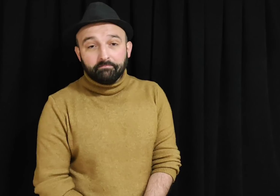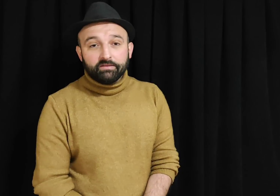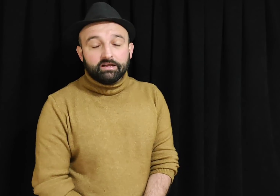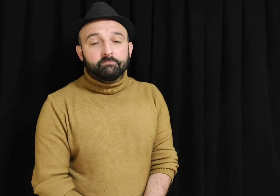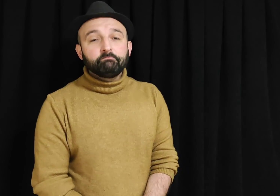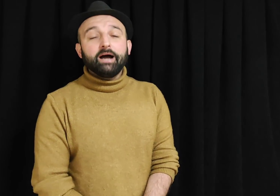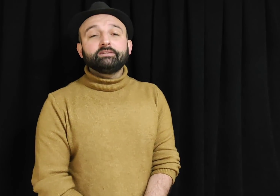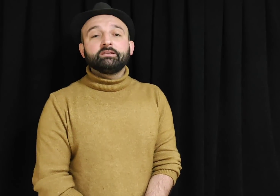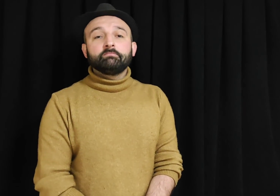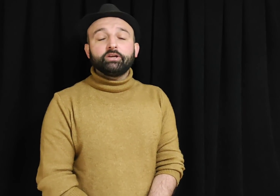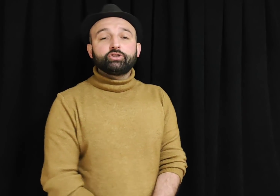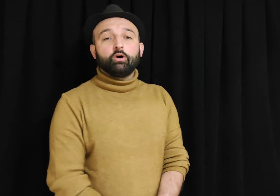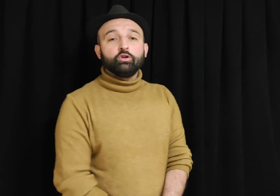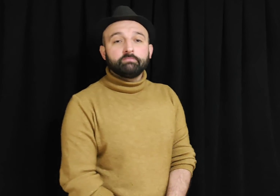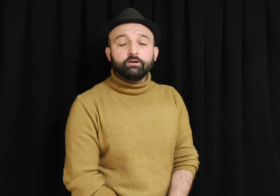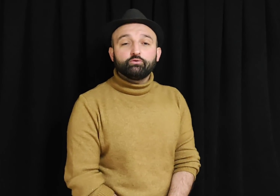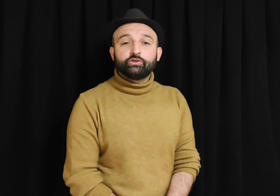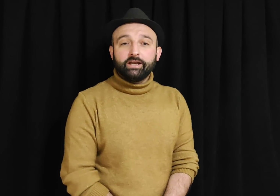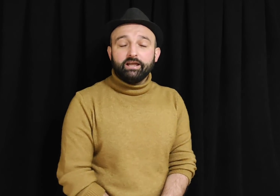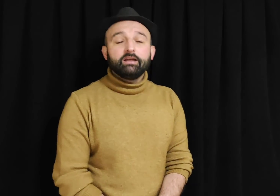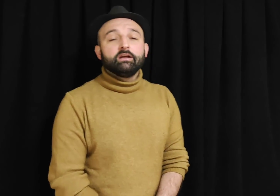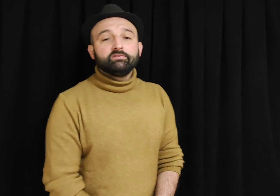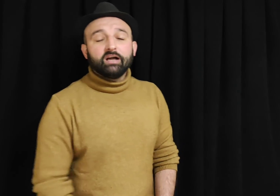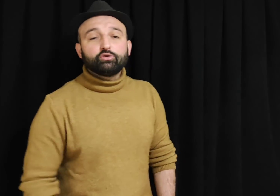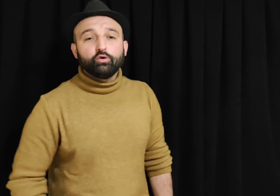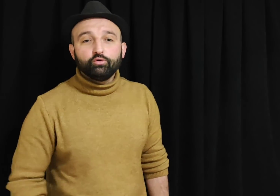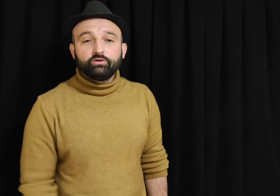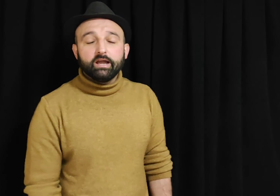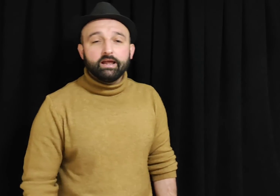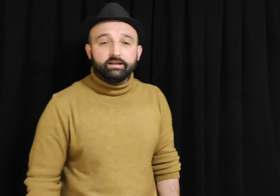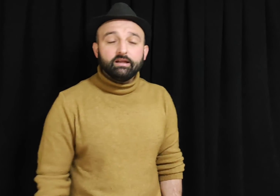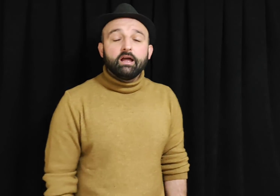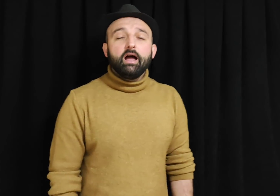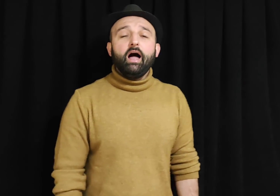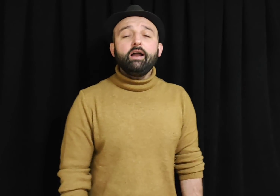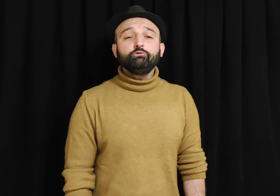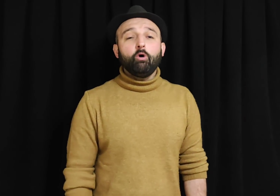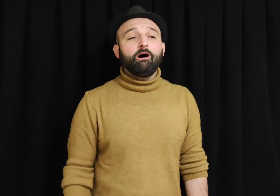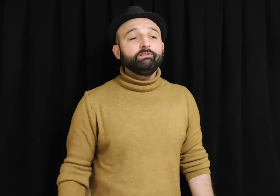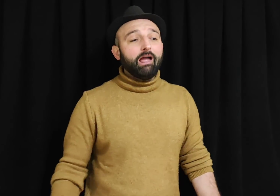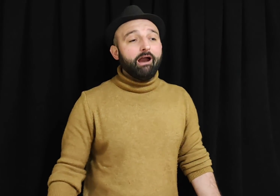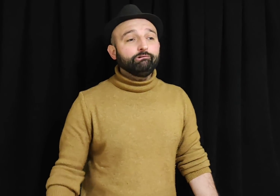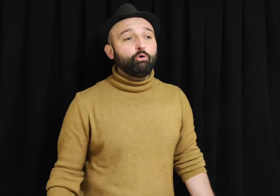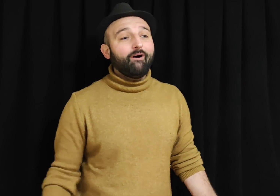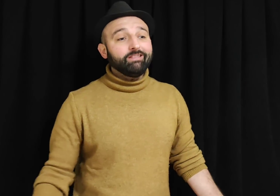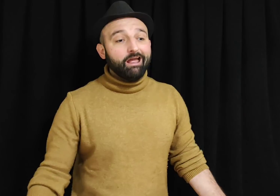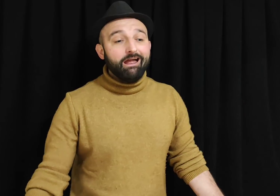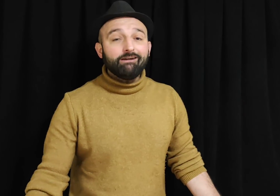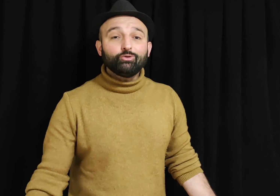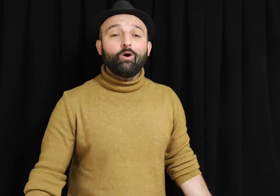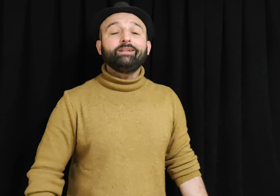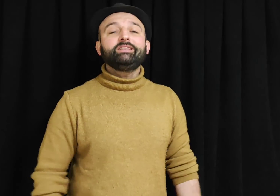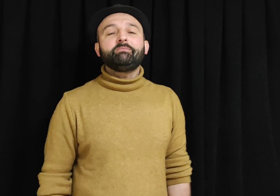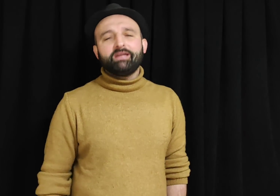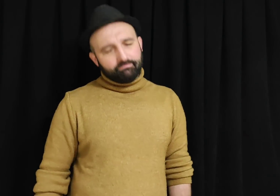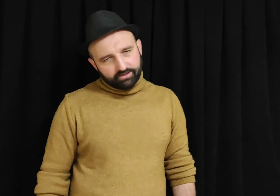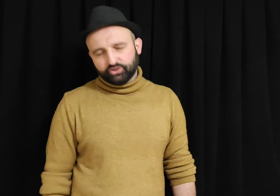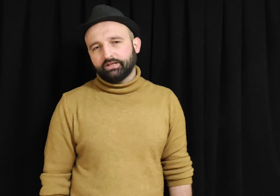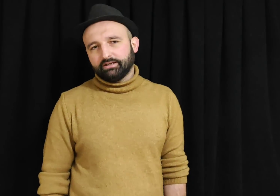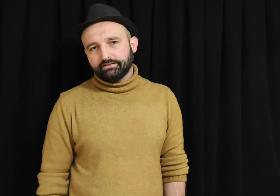Biden başta olmak üzere NATO ülkeleri Erdoğan, Erdoğan, Erdoğan demeye başladılar.